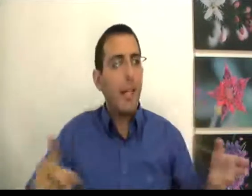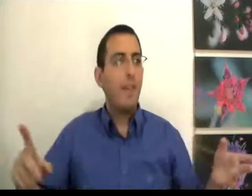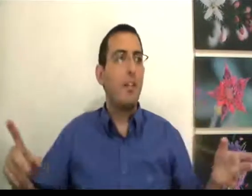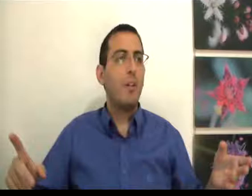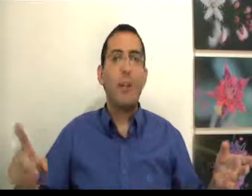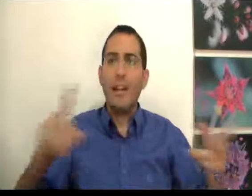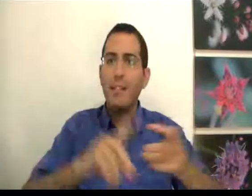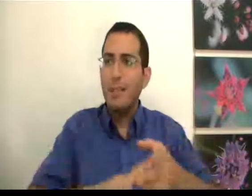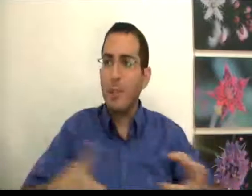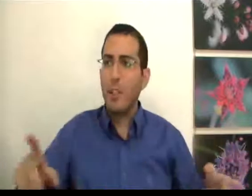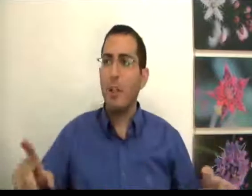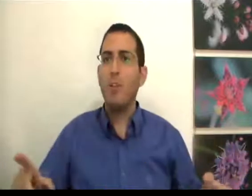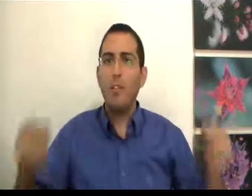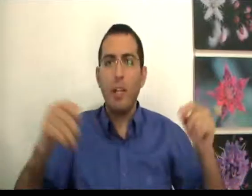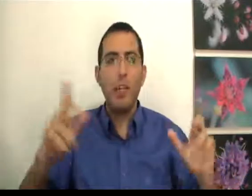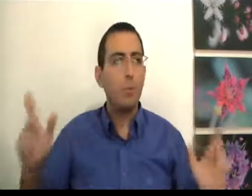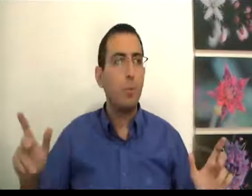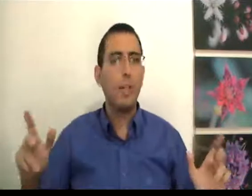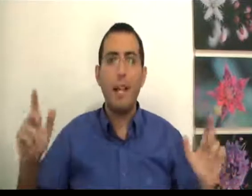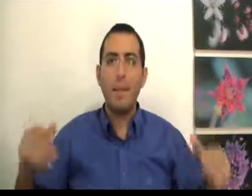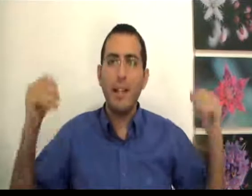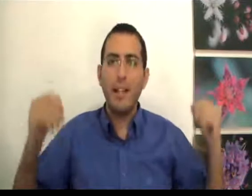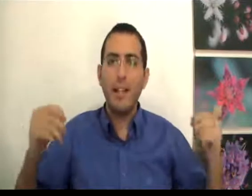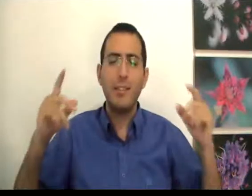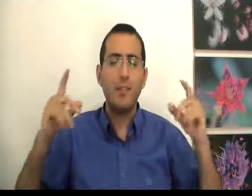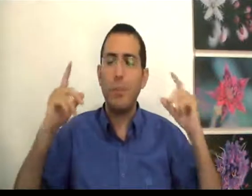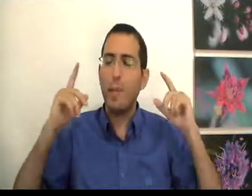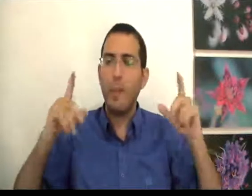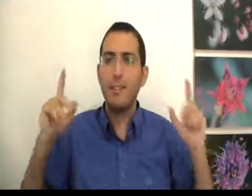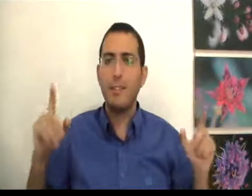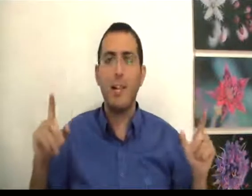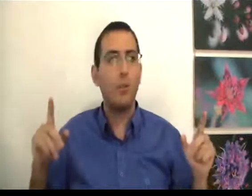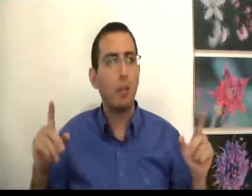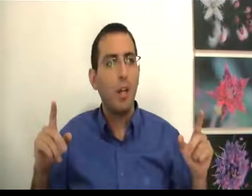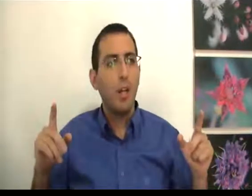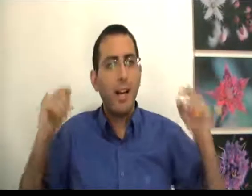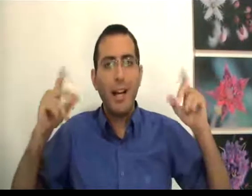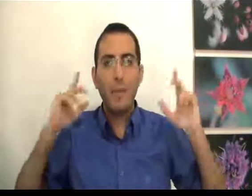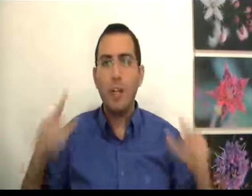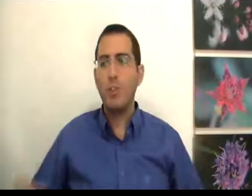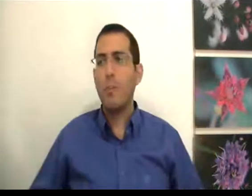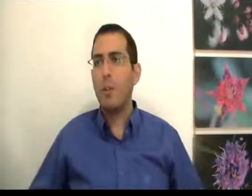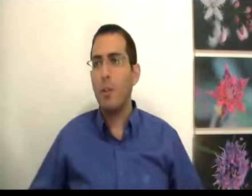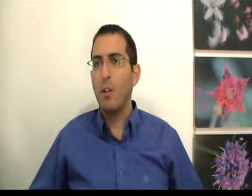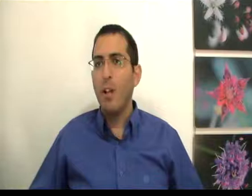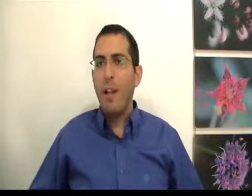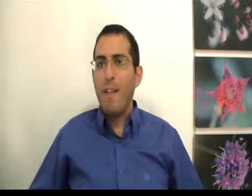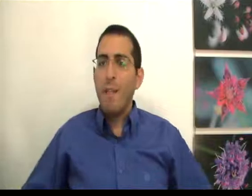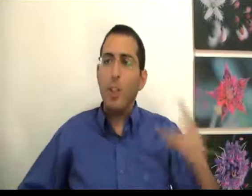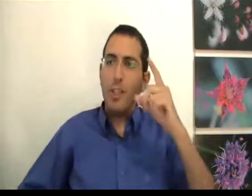לעבד לוקח עשר משקנתאות והולך להיות מאושר למה? מחפש נחיות כי החיים יותר חשובים מהכל ואם העושר